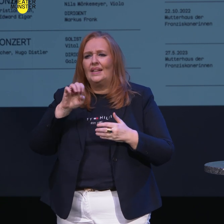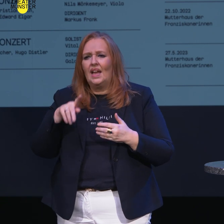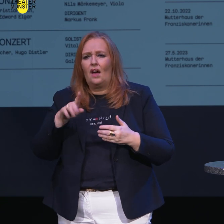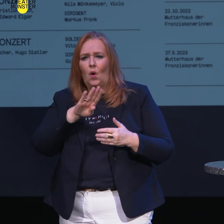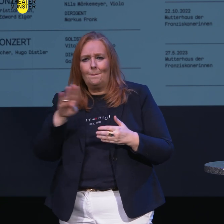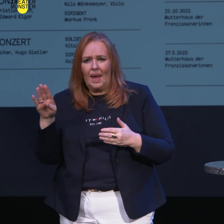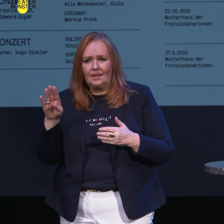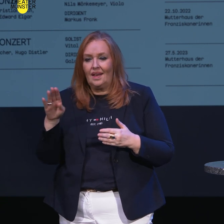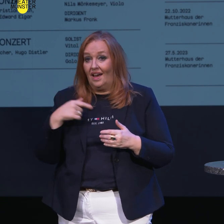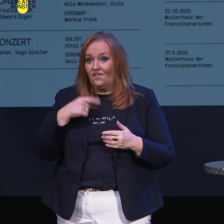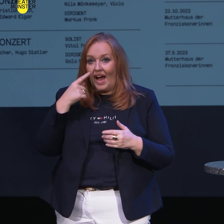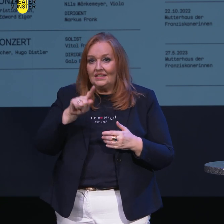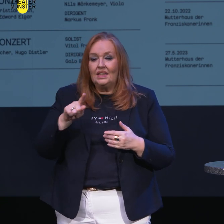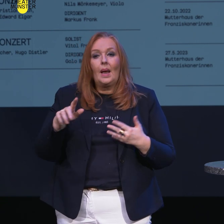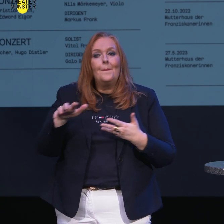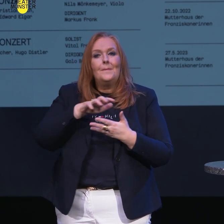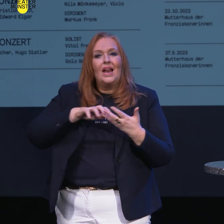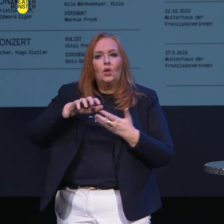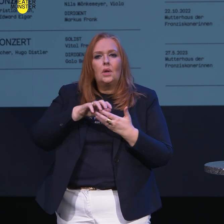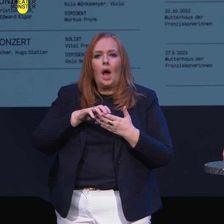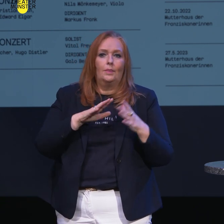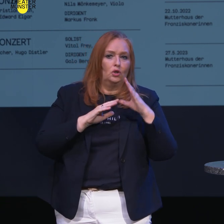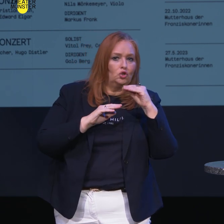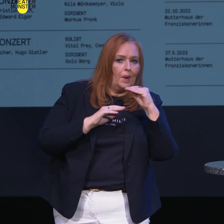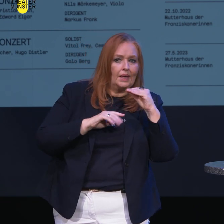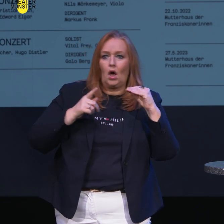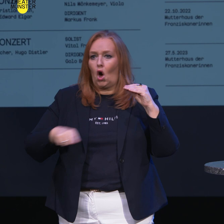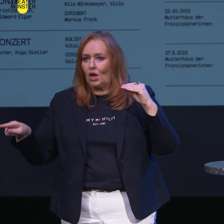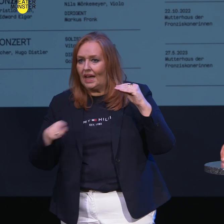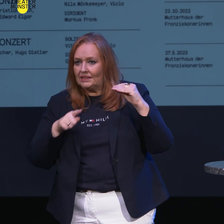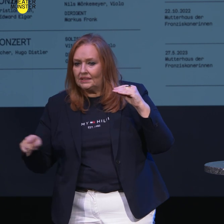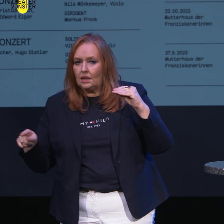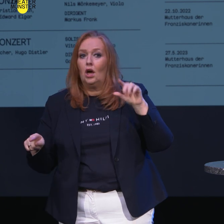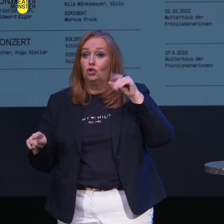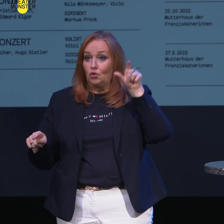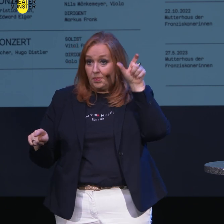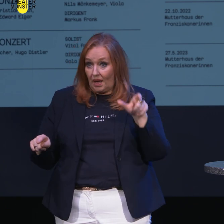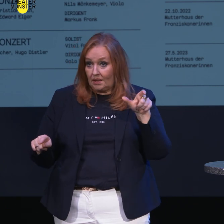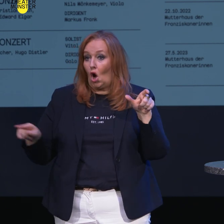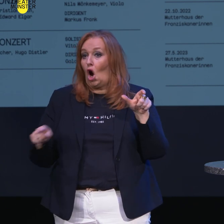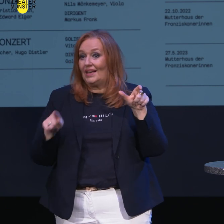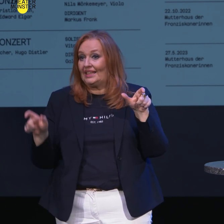Wenigen ist bewusst, dass die Form des Melodramens, also Sprecher plus Orchester oder Sprecherin plus Orchester,